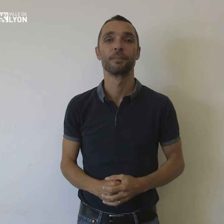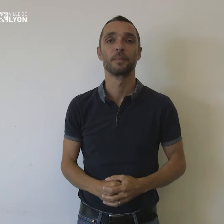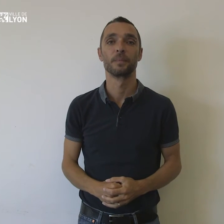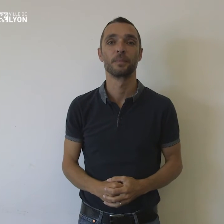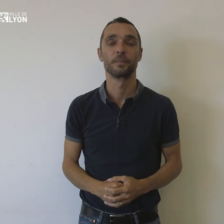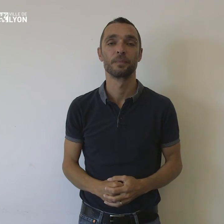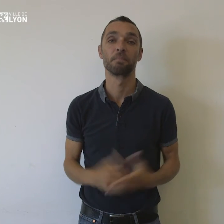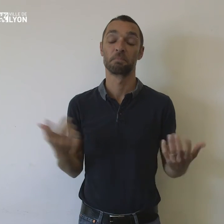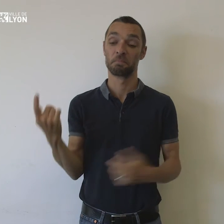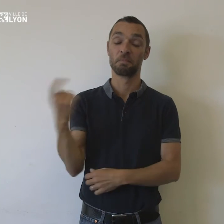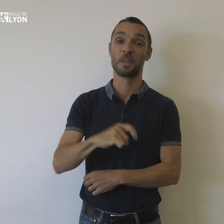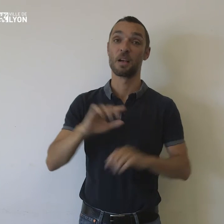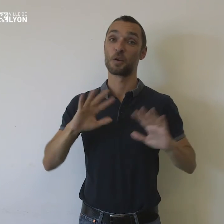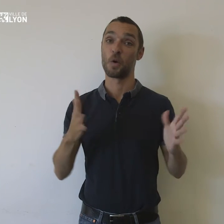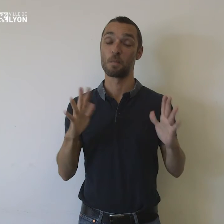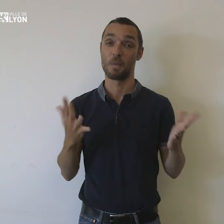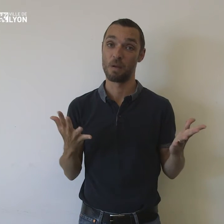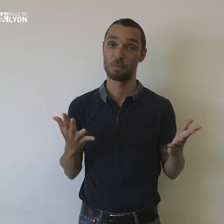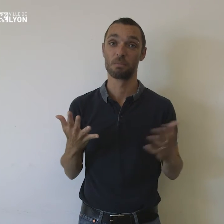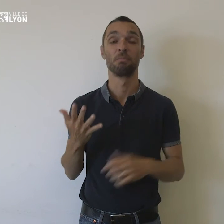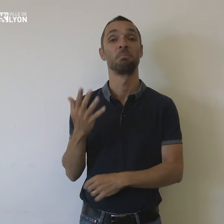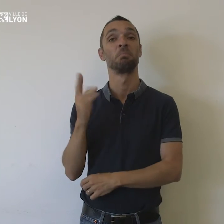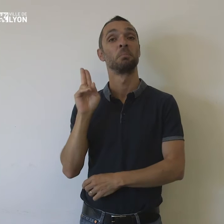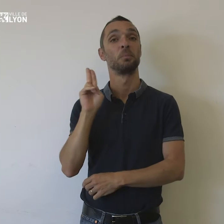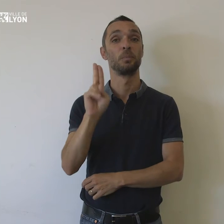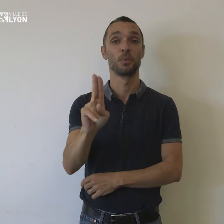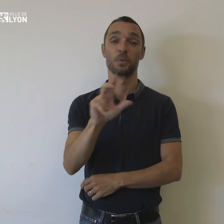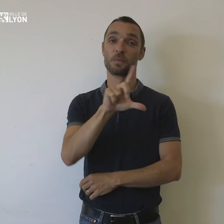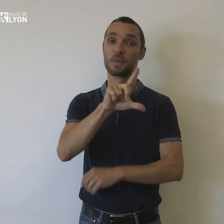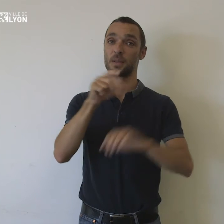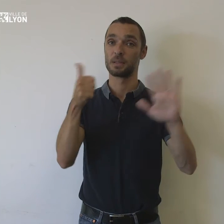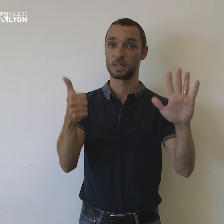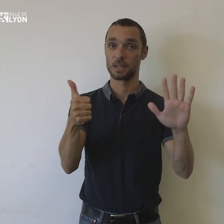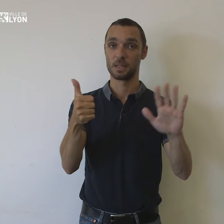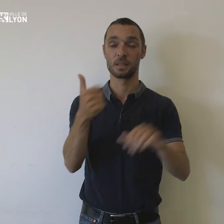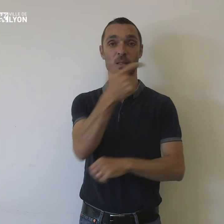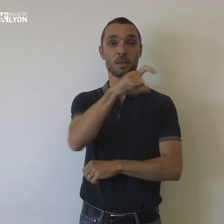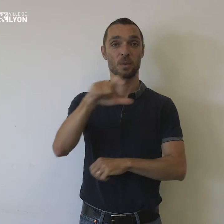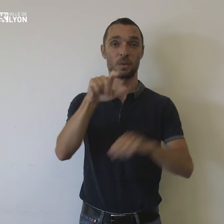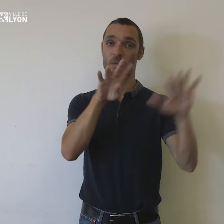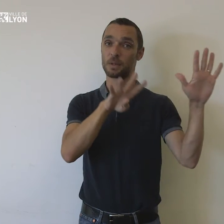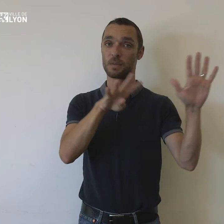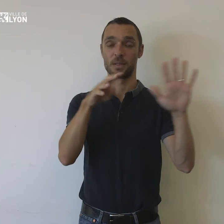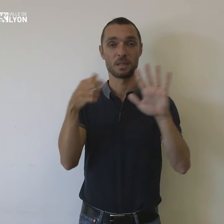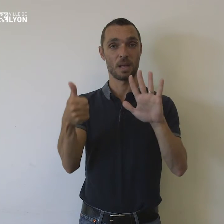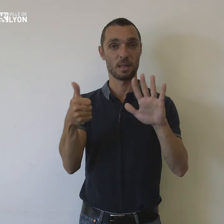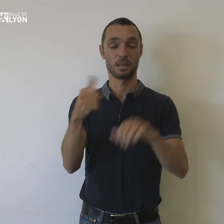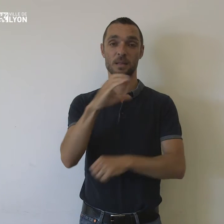Pour venir, vous pouvez utiliser les lignes de bus 26, 296, C15